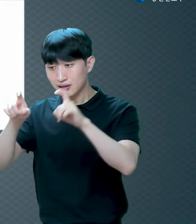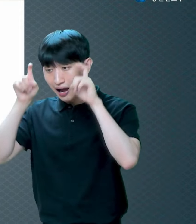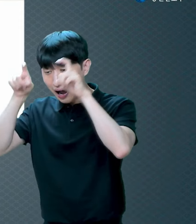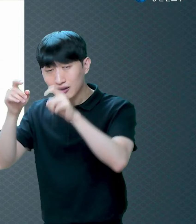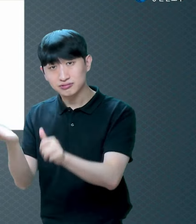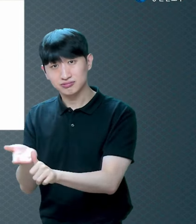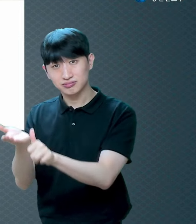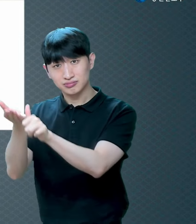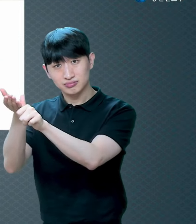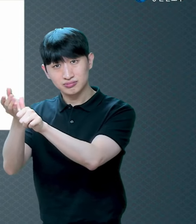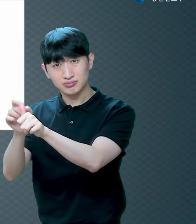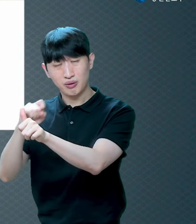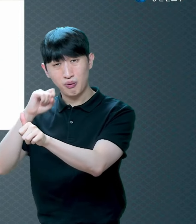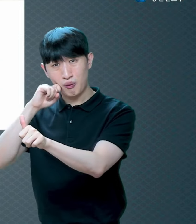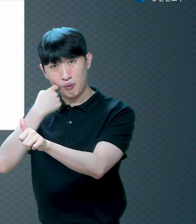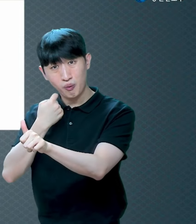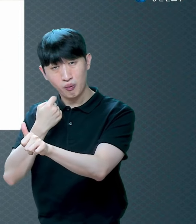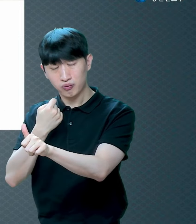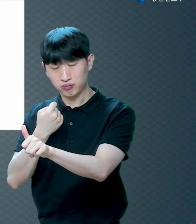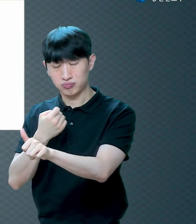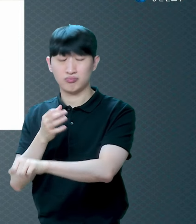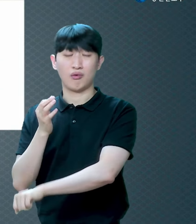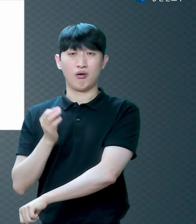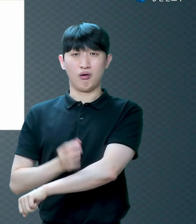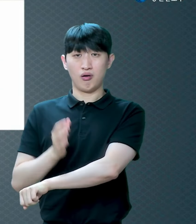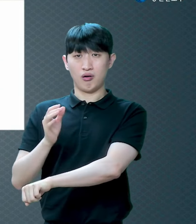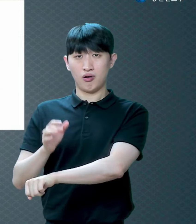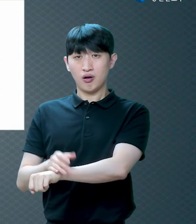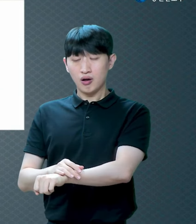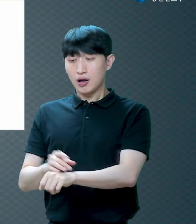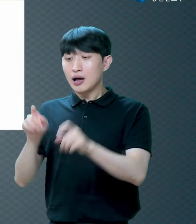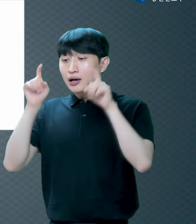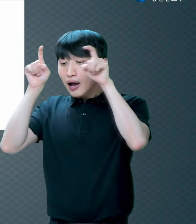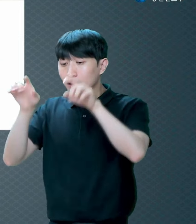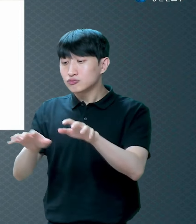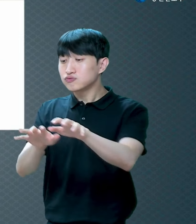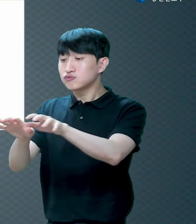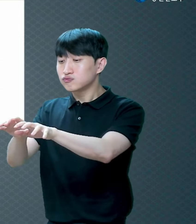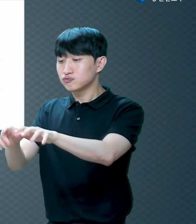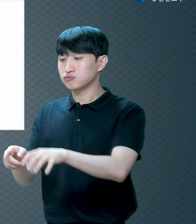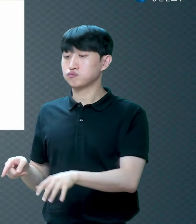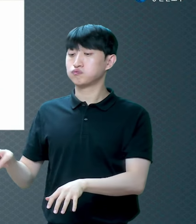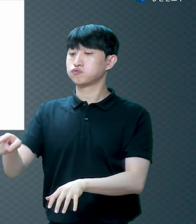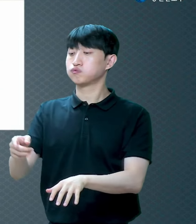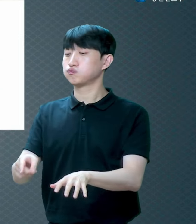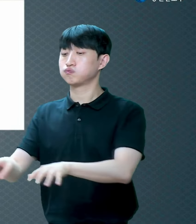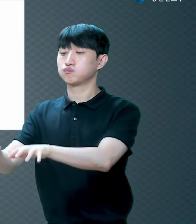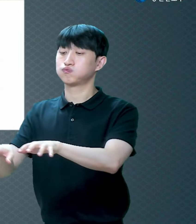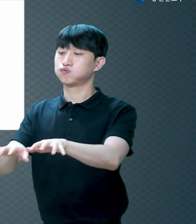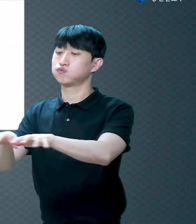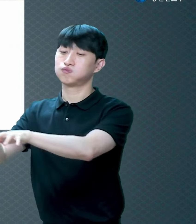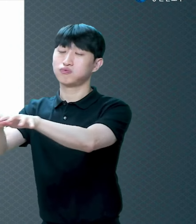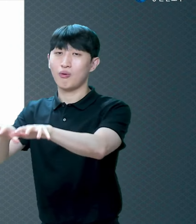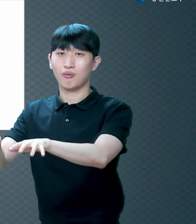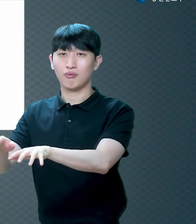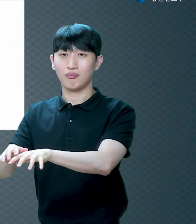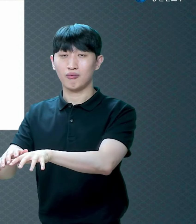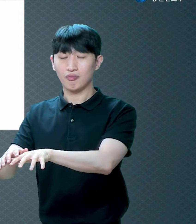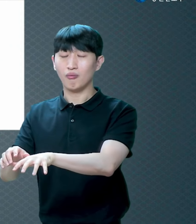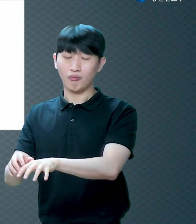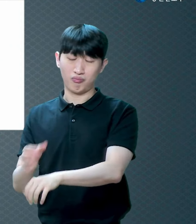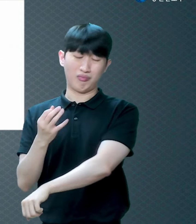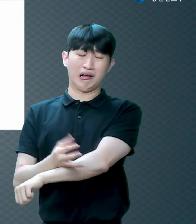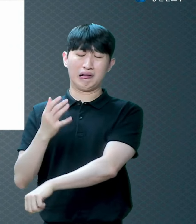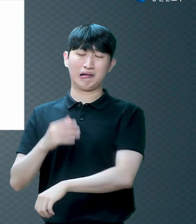양 우르르 데려가면 지들이 풀먹고 때가 되면 지들이 새끼 낳고 때가 되면 우르르 데리고 들어오면 되는데